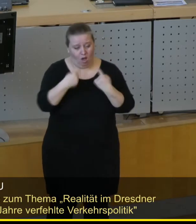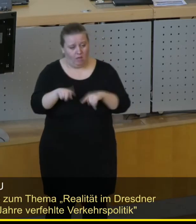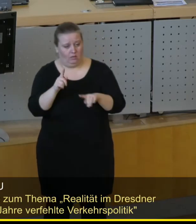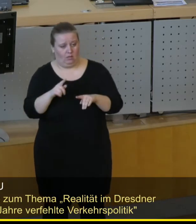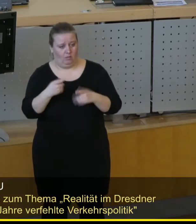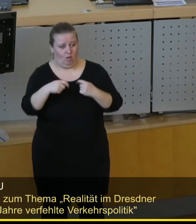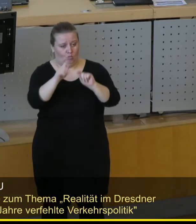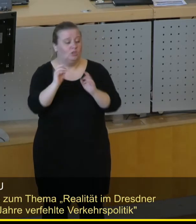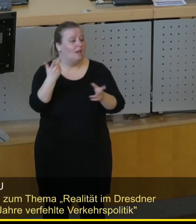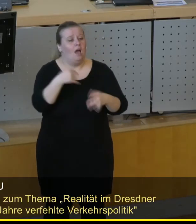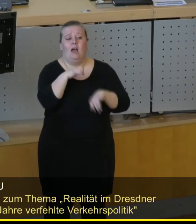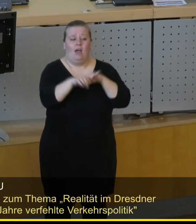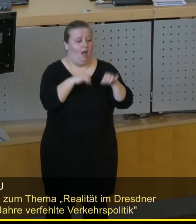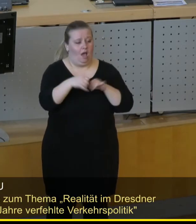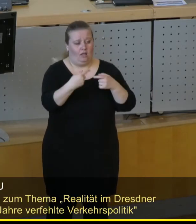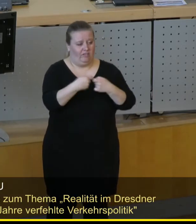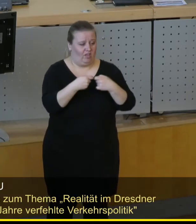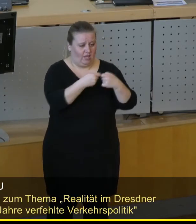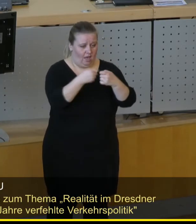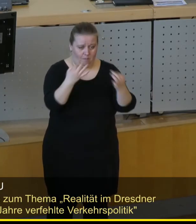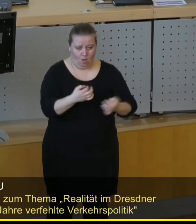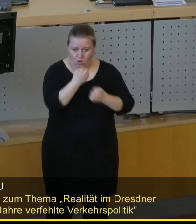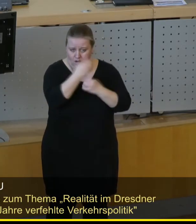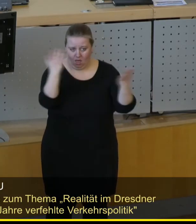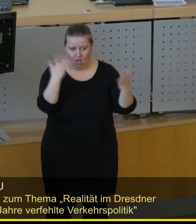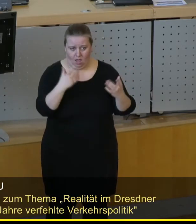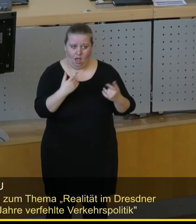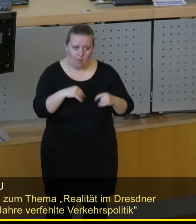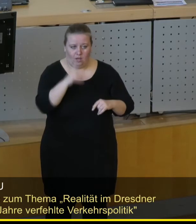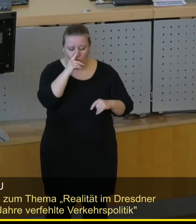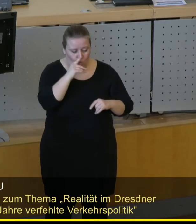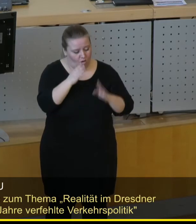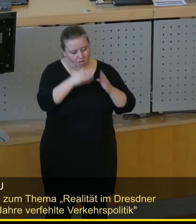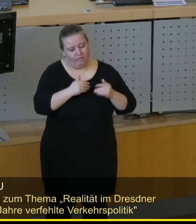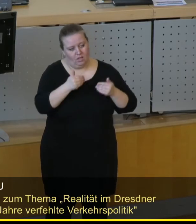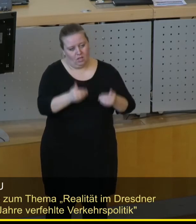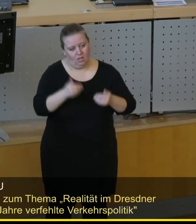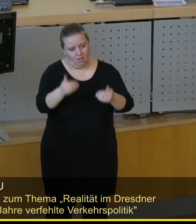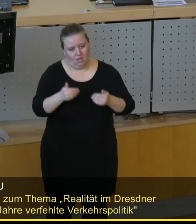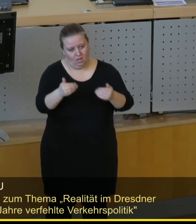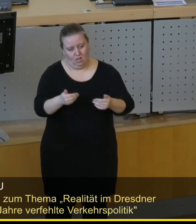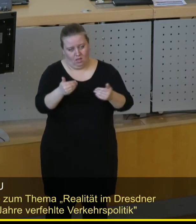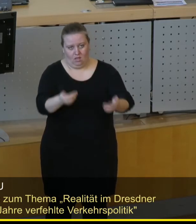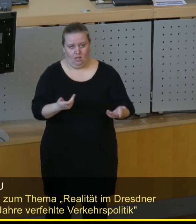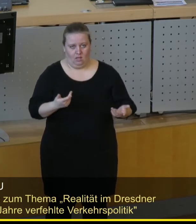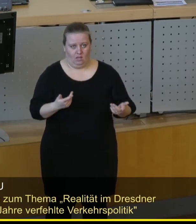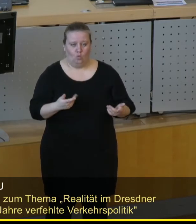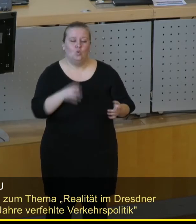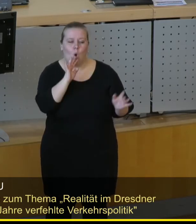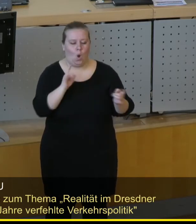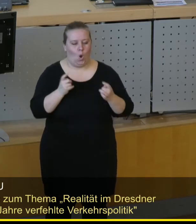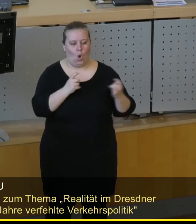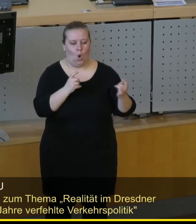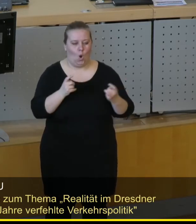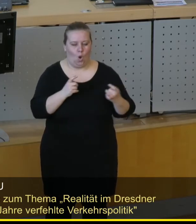Natürlich brauchen wir eine Radverkehrsanlage am Hauptbahnhof. Aber das alles immer nur auf die lange Bank zu schieben und Scheindiskussionen zu